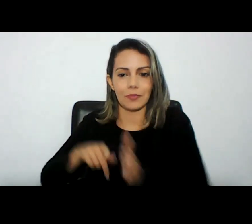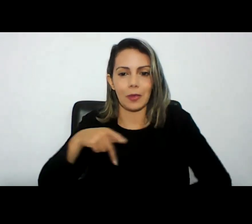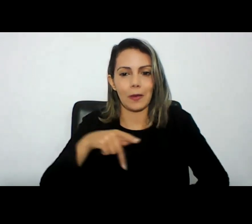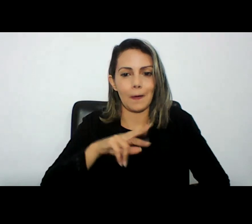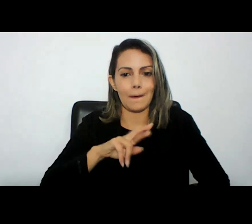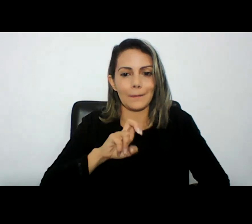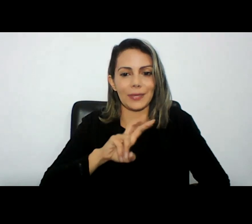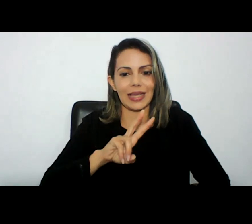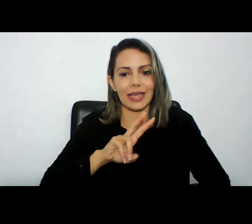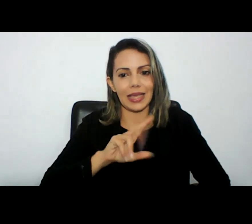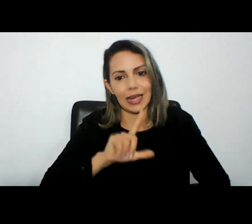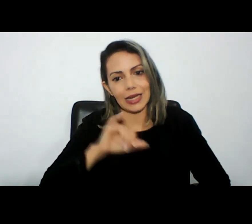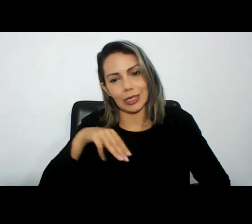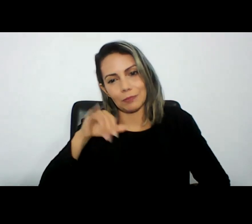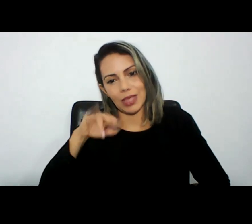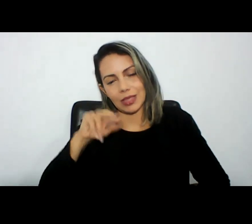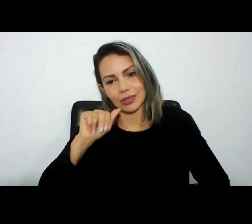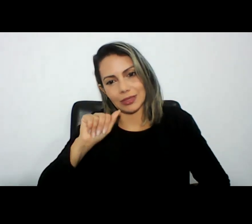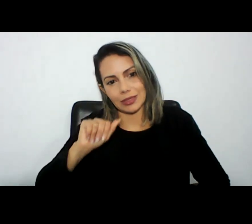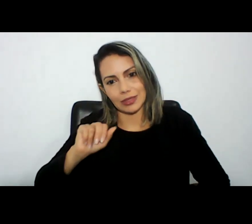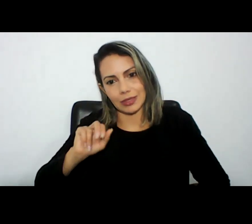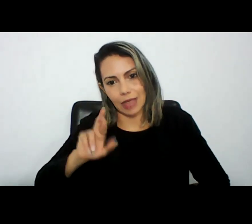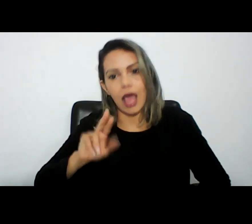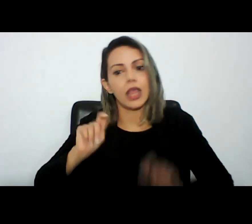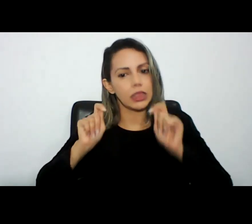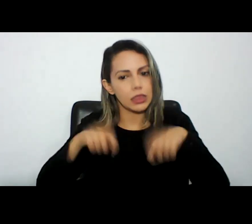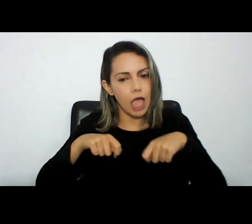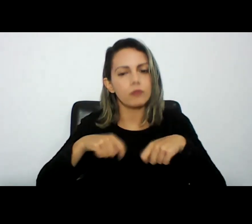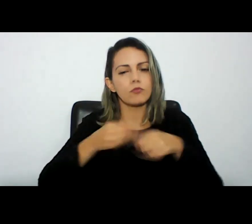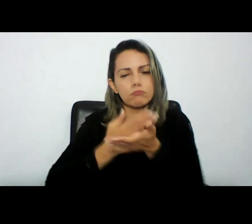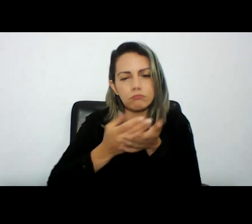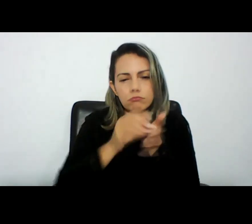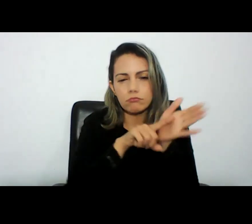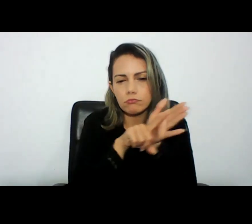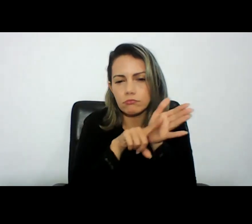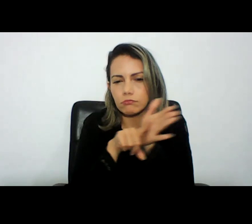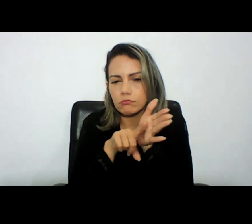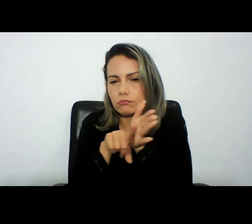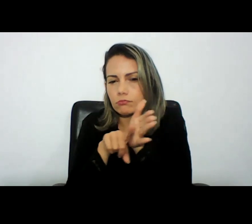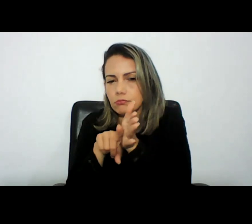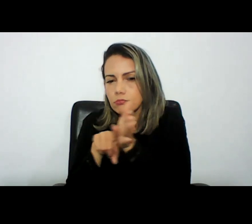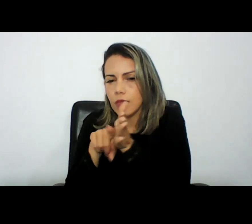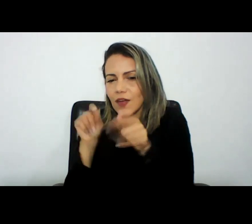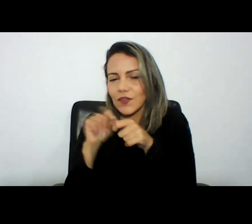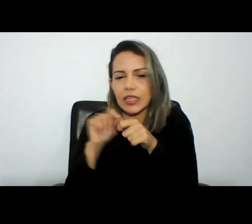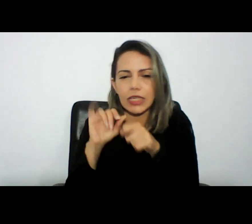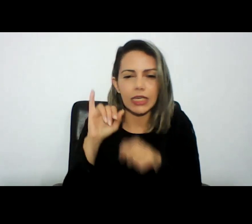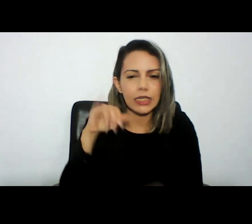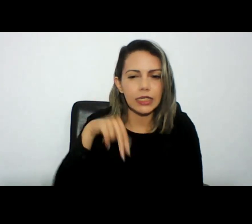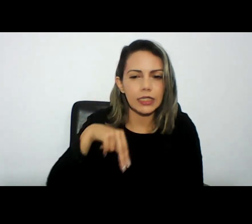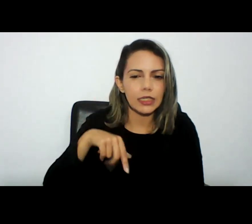instalar um inquérito em cima dela eu posso sim instaurar um procedimento de investigação terminal e lá diante